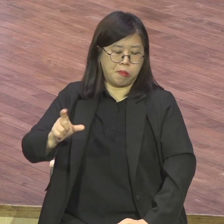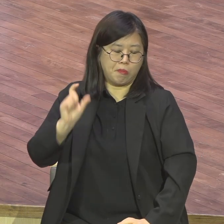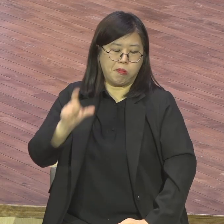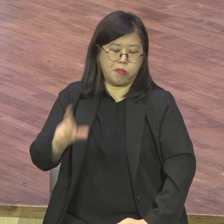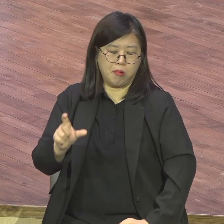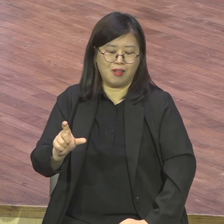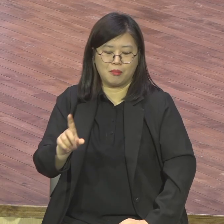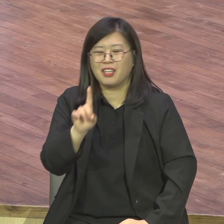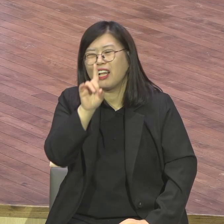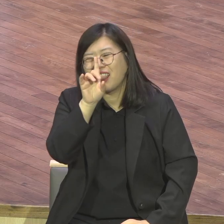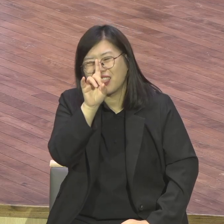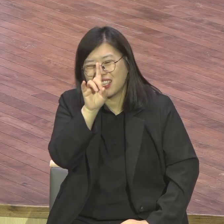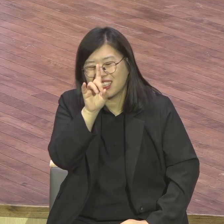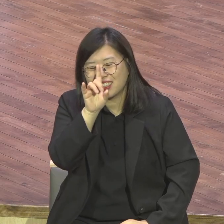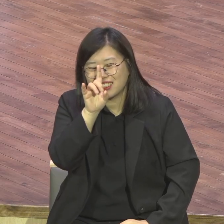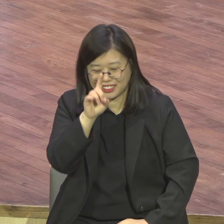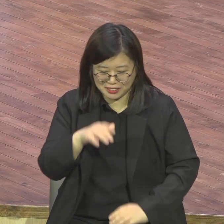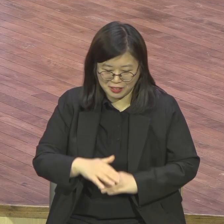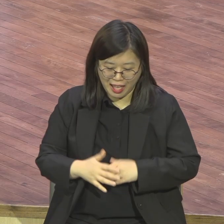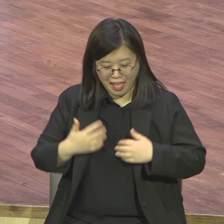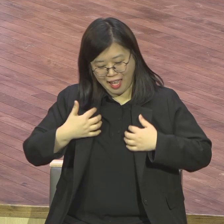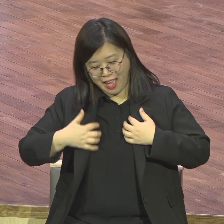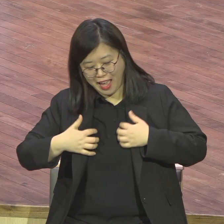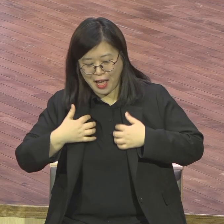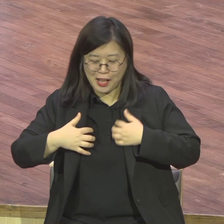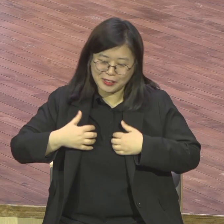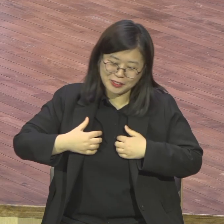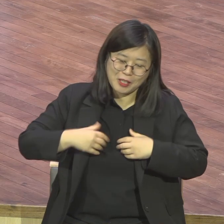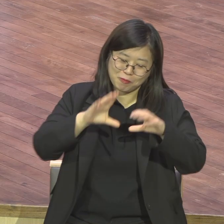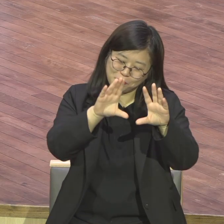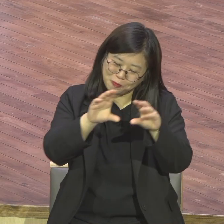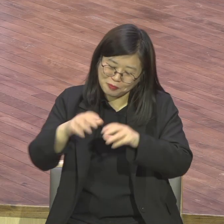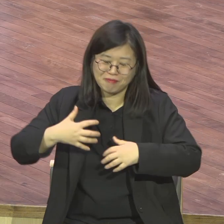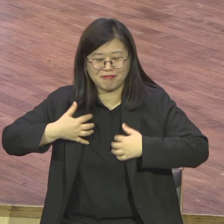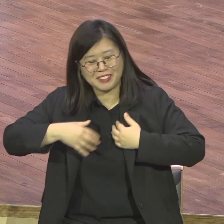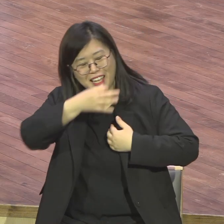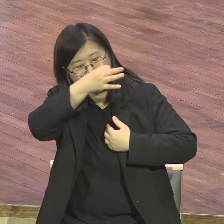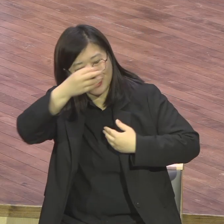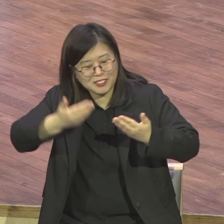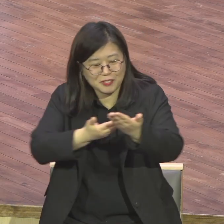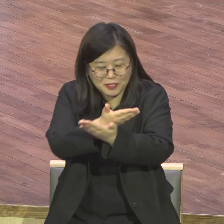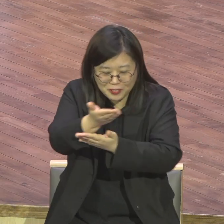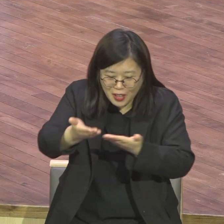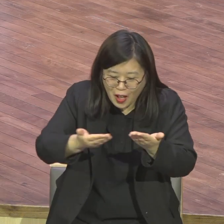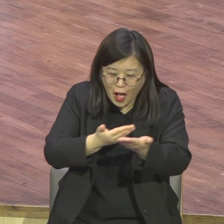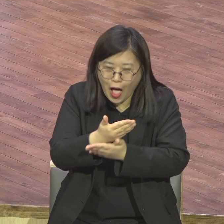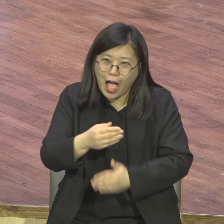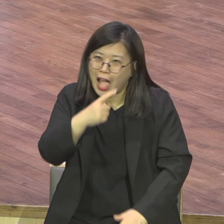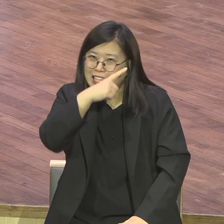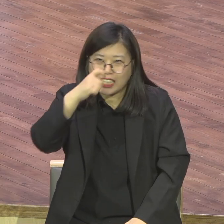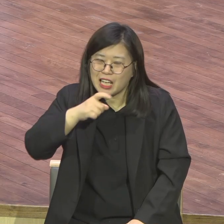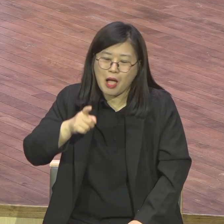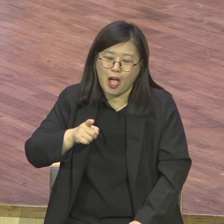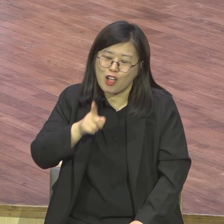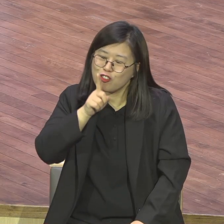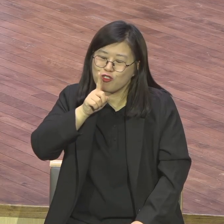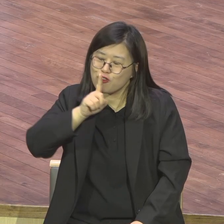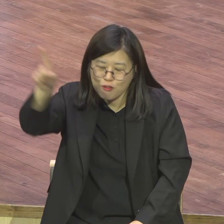내가 이야기하지 쓰레기가 많이 나와야 돼. 교회가. 피자 시켜 먹고 짜장면 시켜 먹고 막 쓰레기